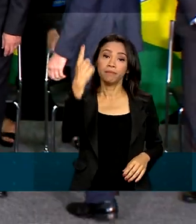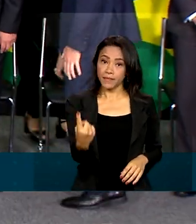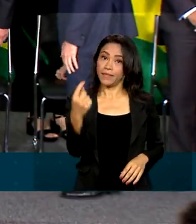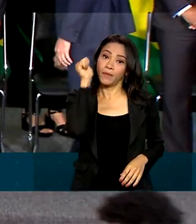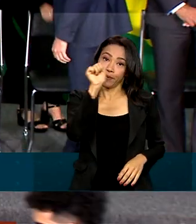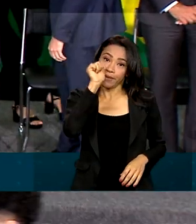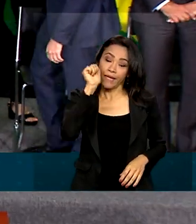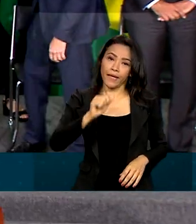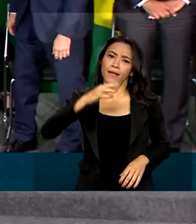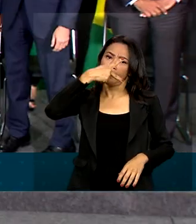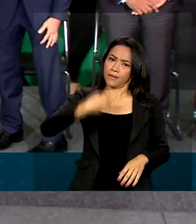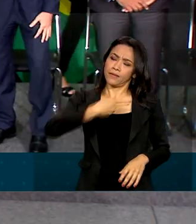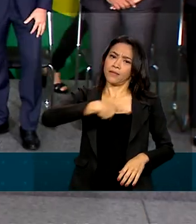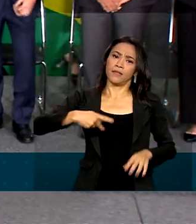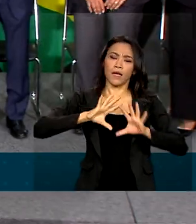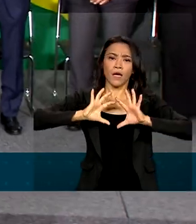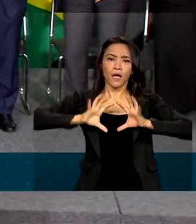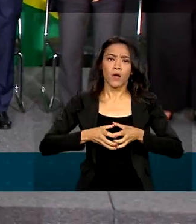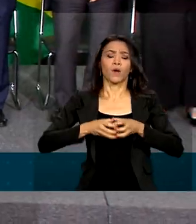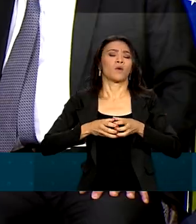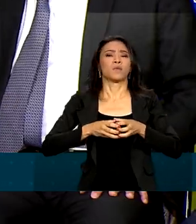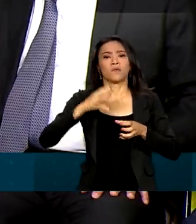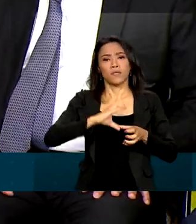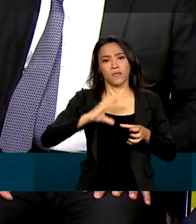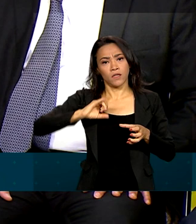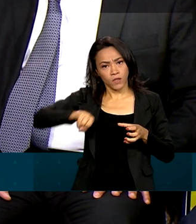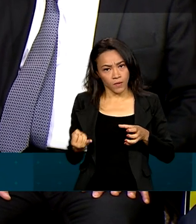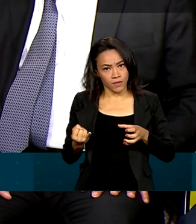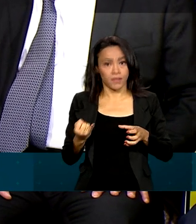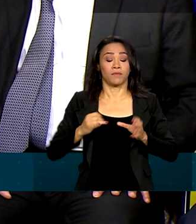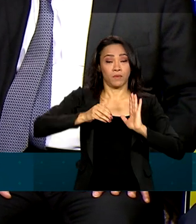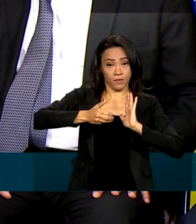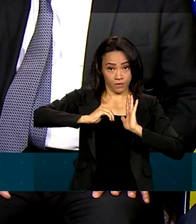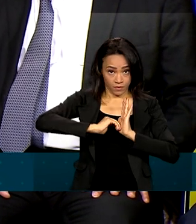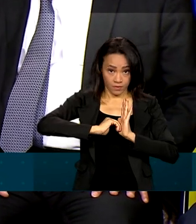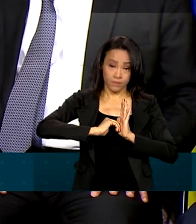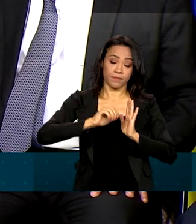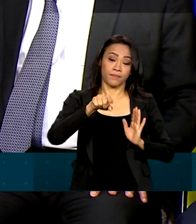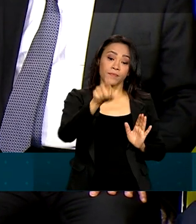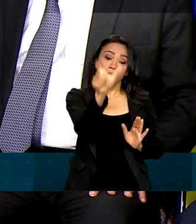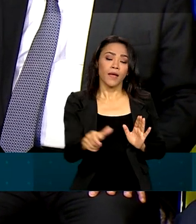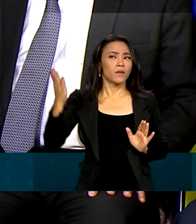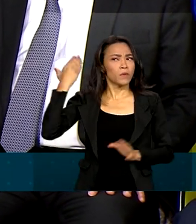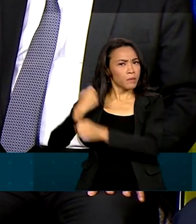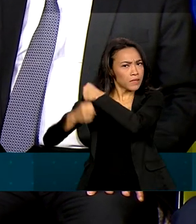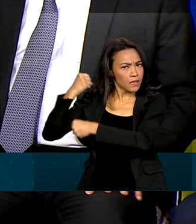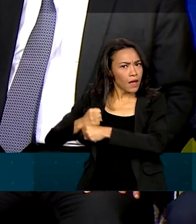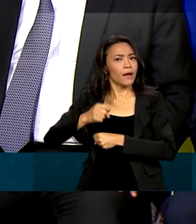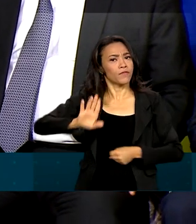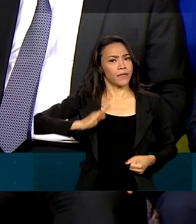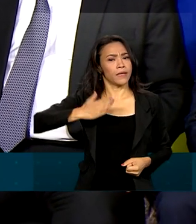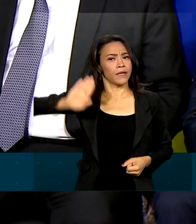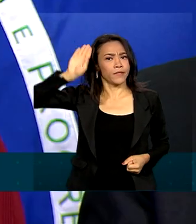presidir a Comissão de Constituição e Justiça do Senado. Candidata à presidência da República no ano passado, ficou em